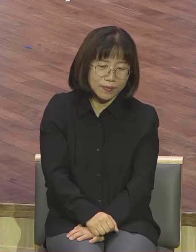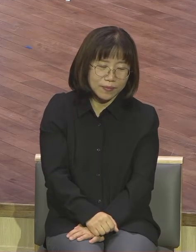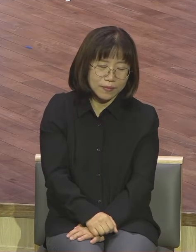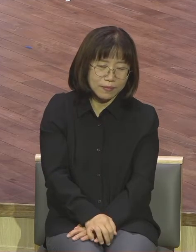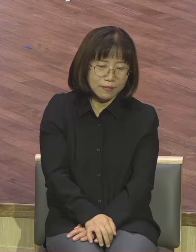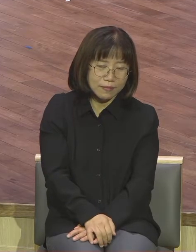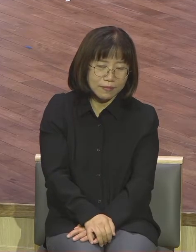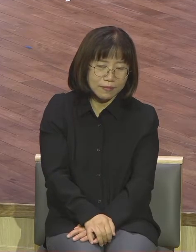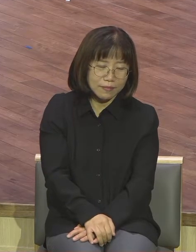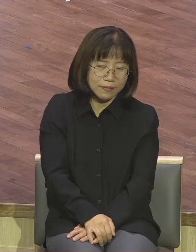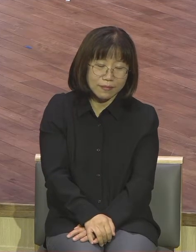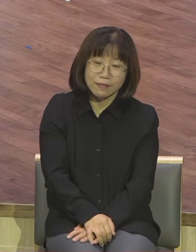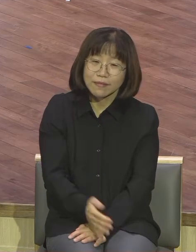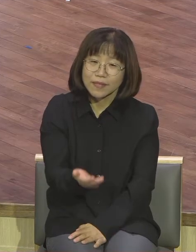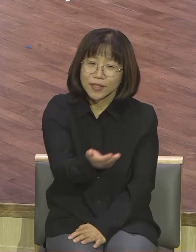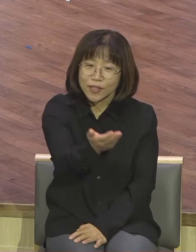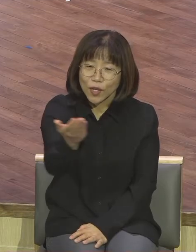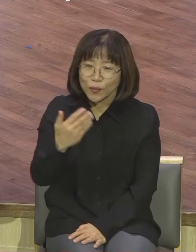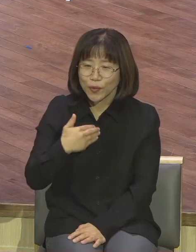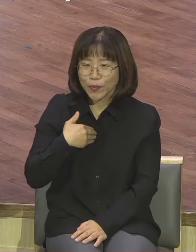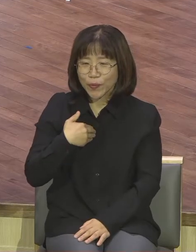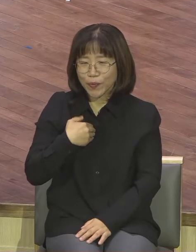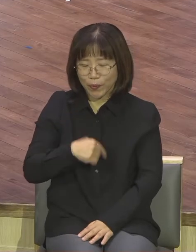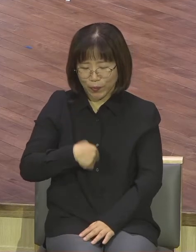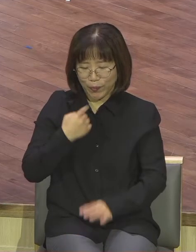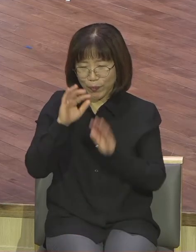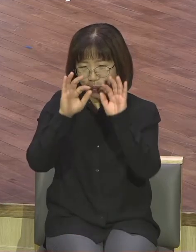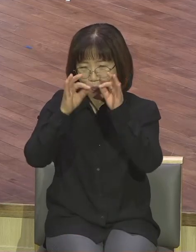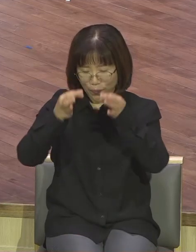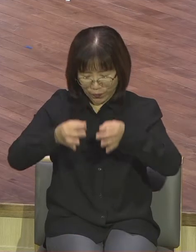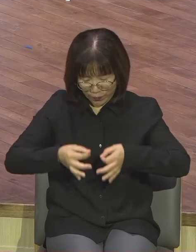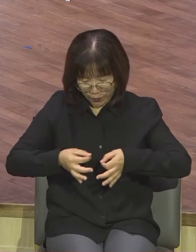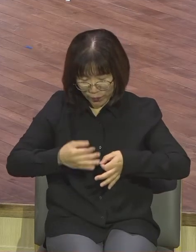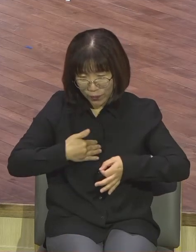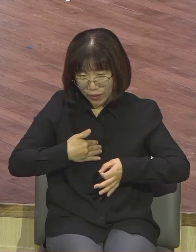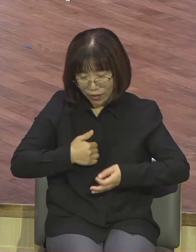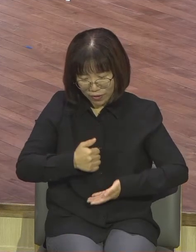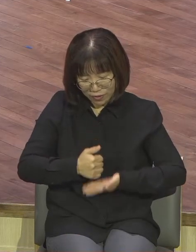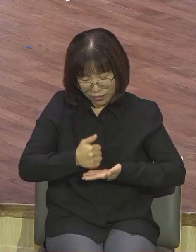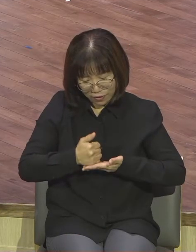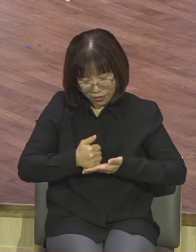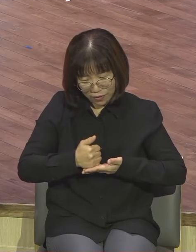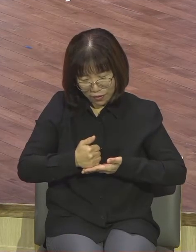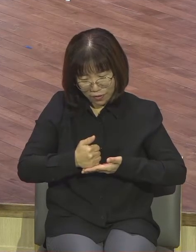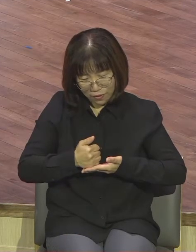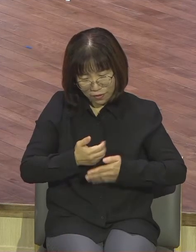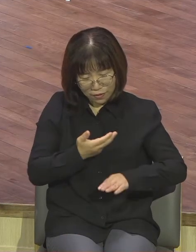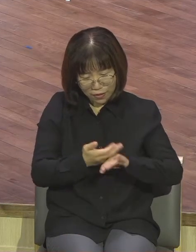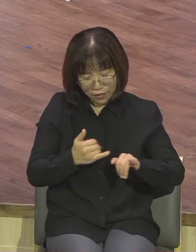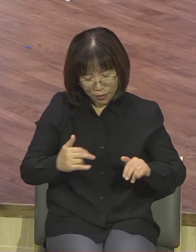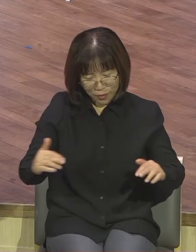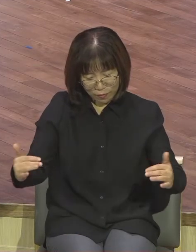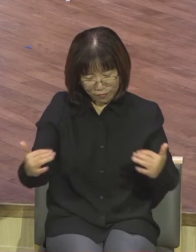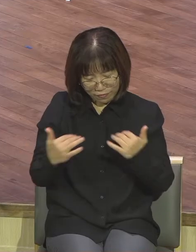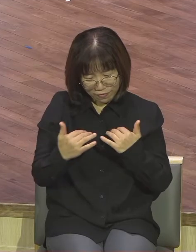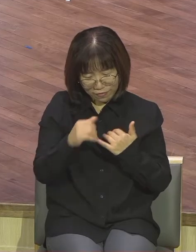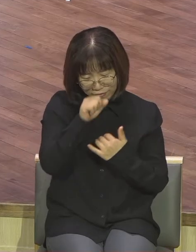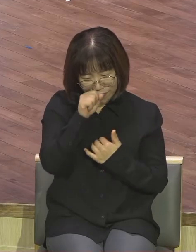그걸 좀 점검해 보세요 여러분 스스로 나는 좋아서는 좋고 싫어 싫어 그건 자기가